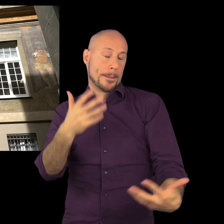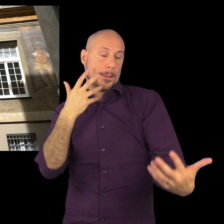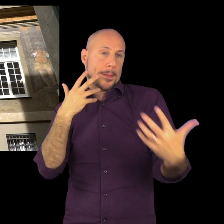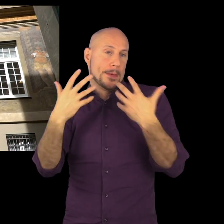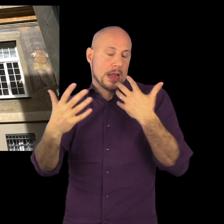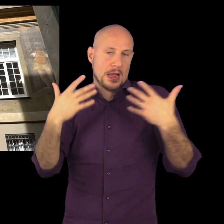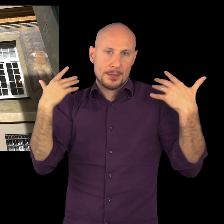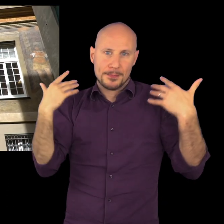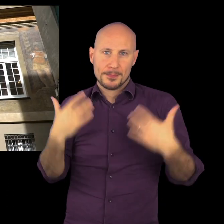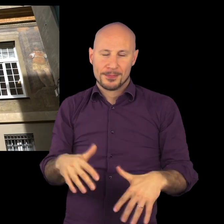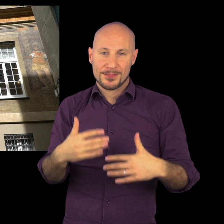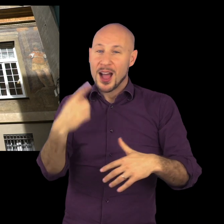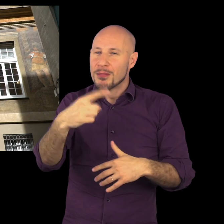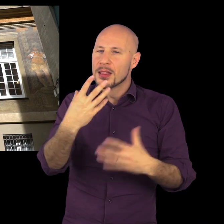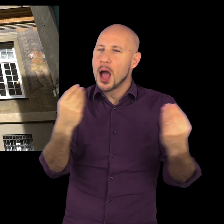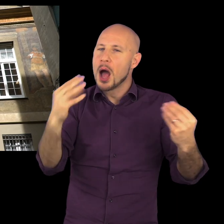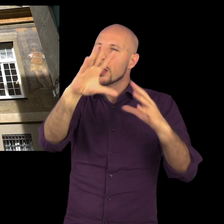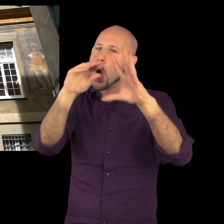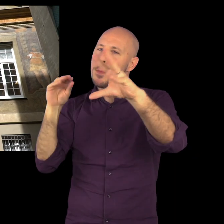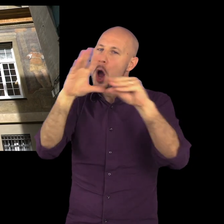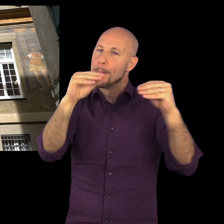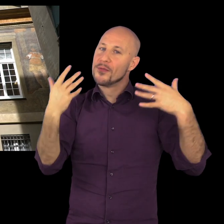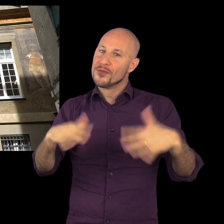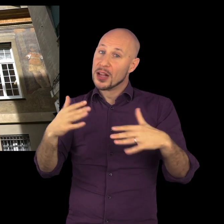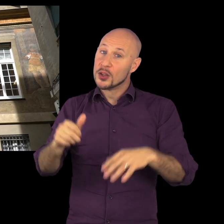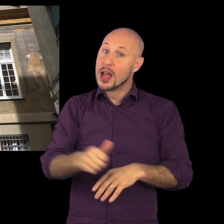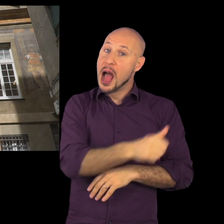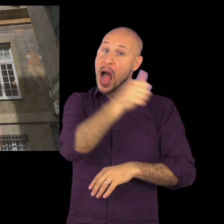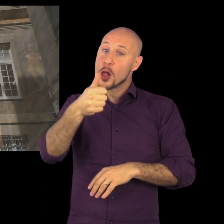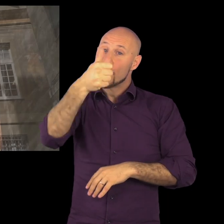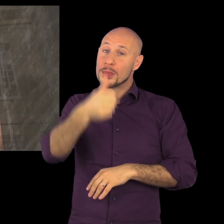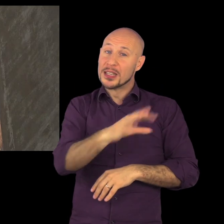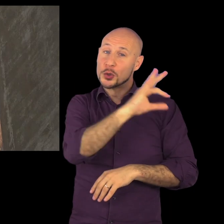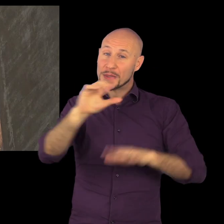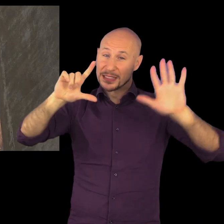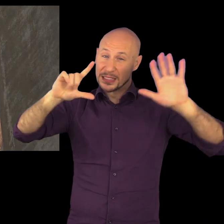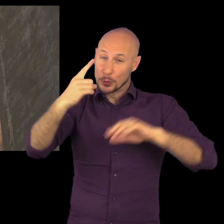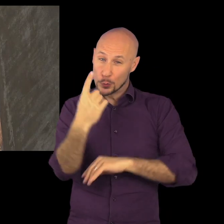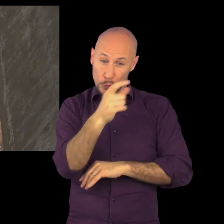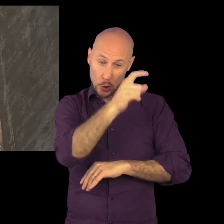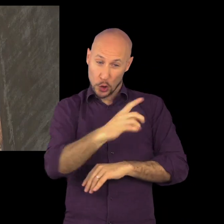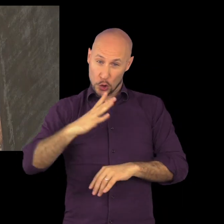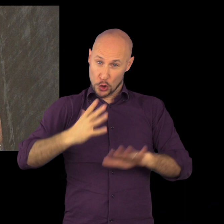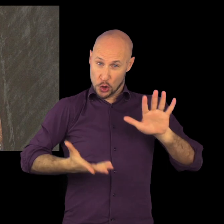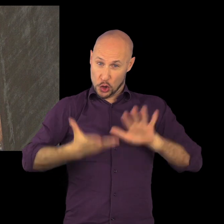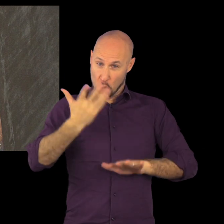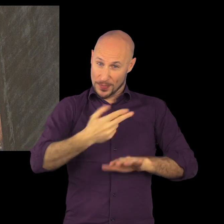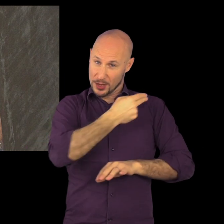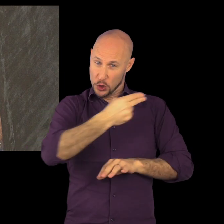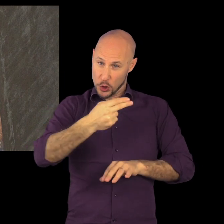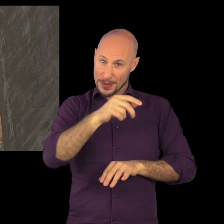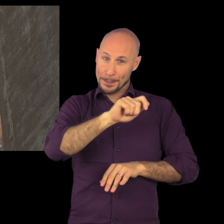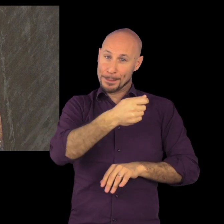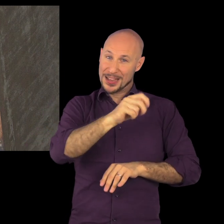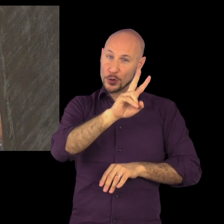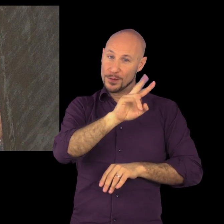doveva essere la facciata. Una facciata che doveva avere dell'incredibile e che, pensate bene, funse da esempio per altri